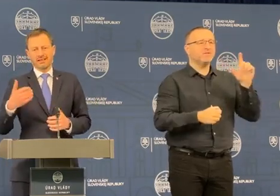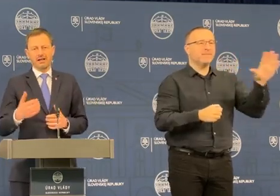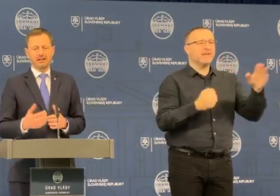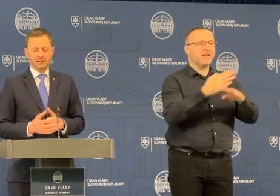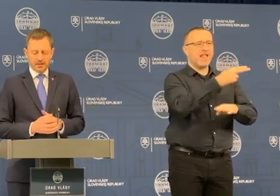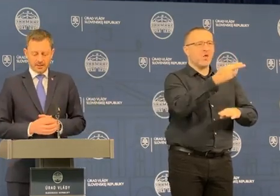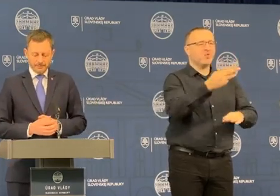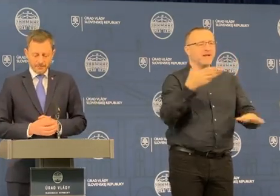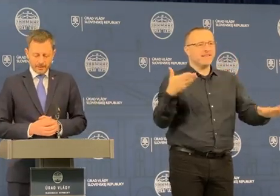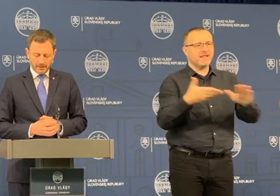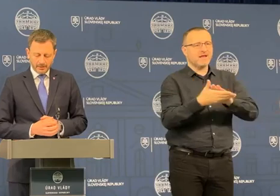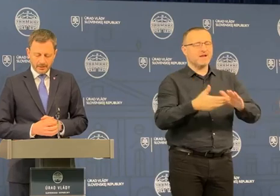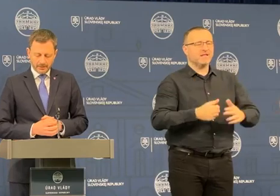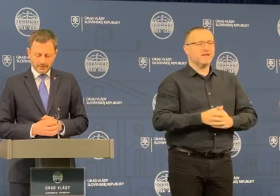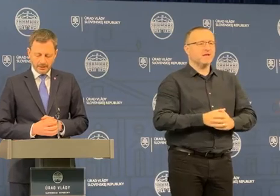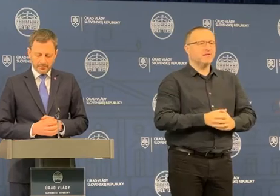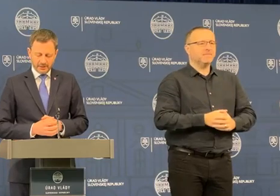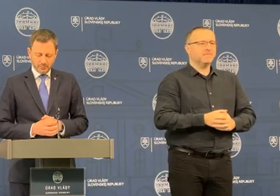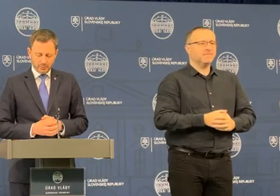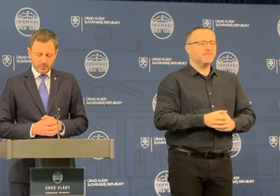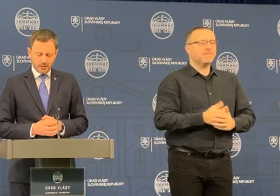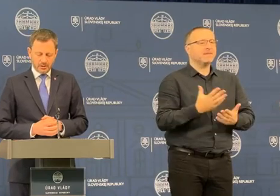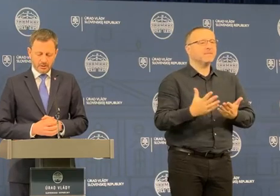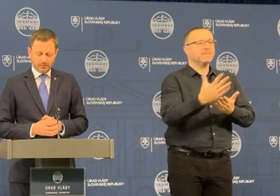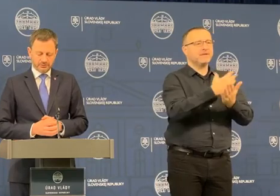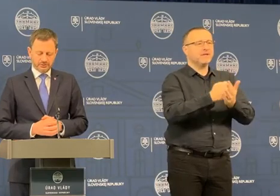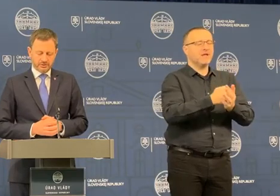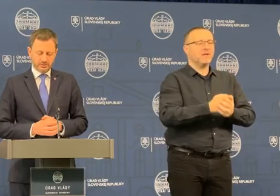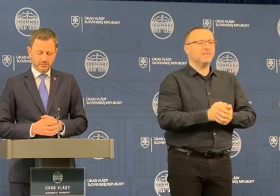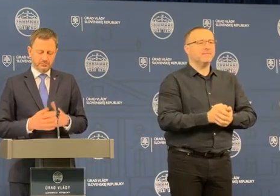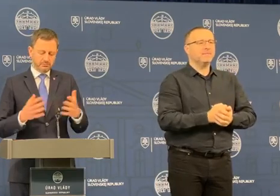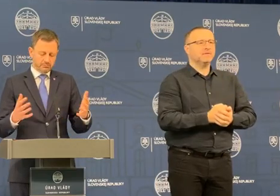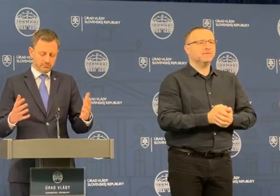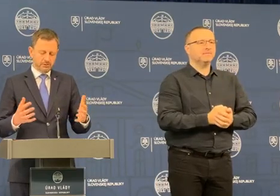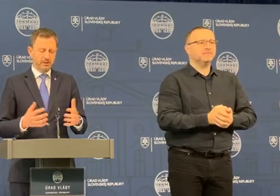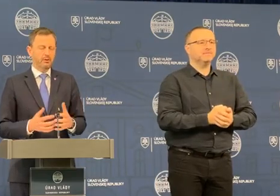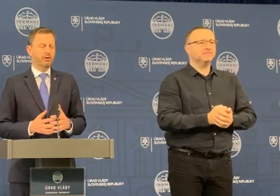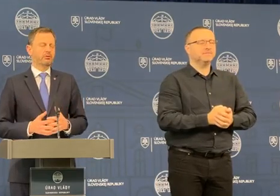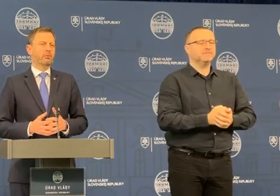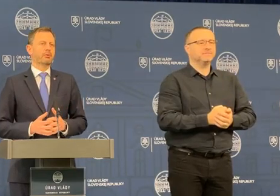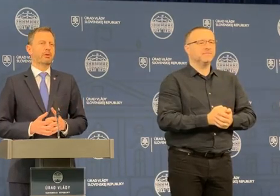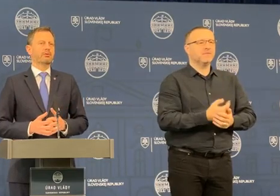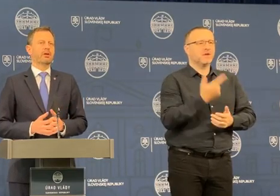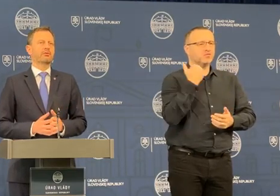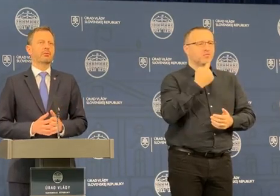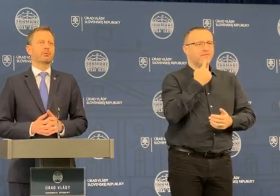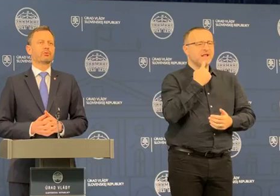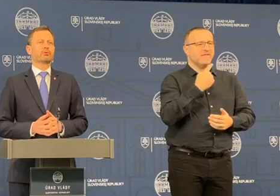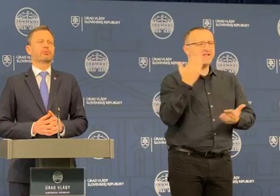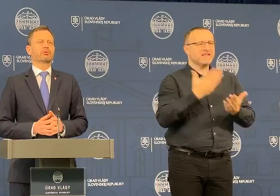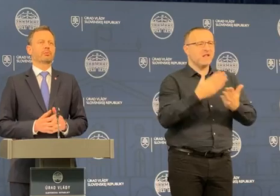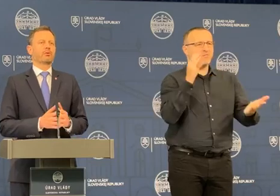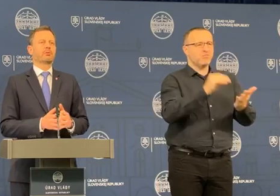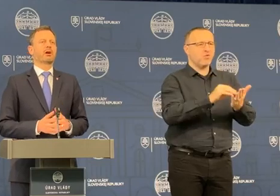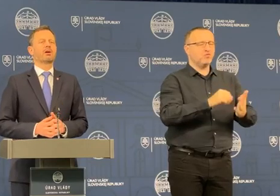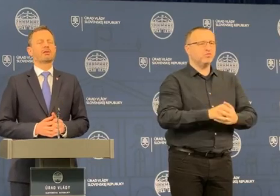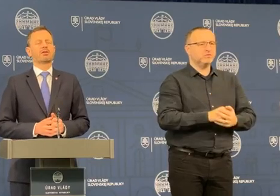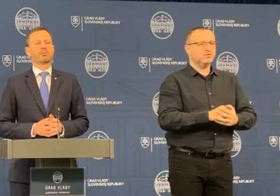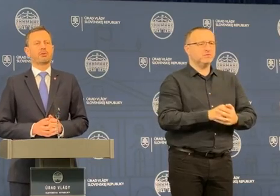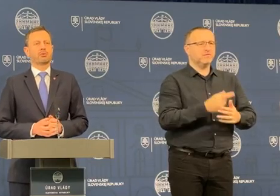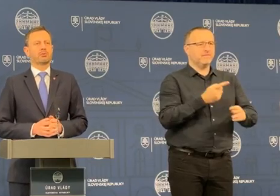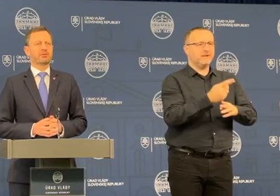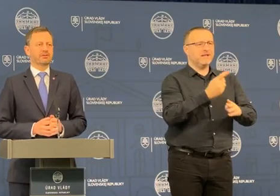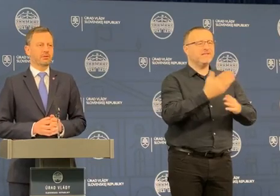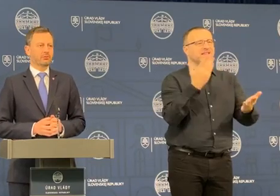bola náhrada príjmu z daňového bodusu s plivom na